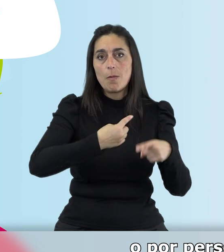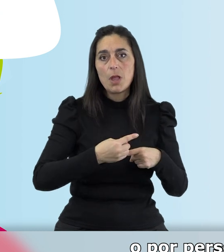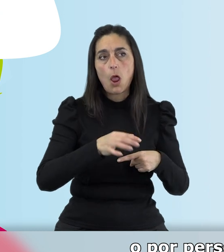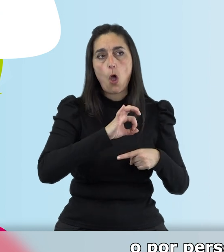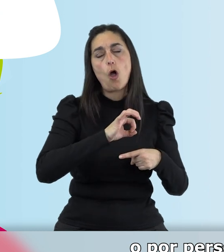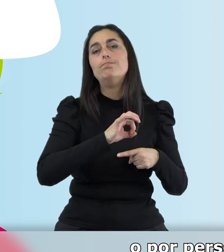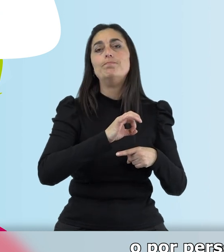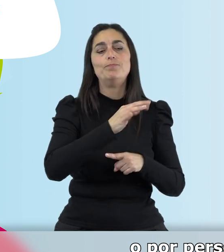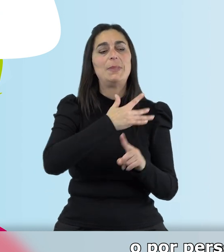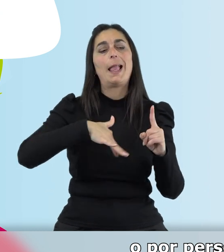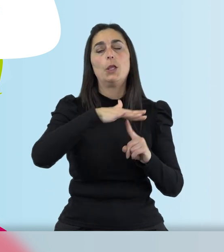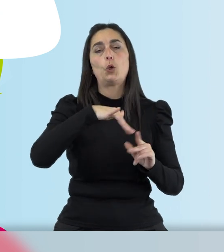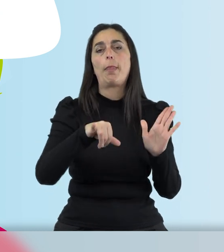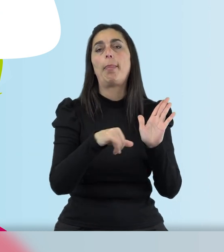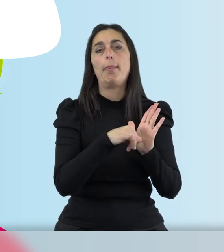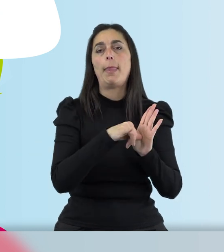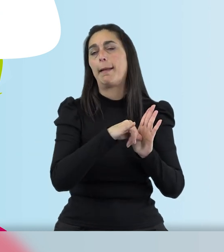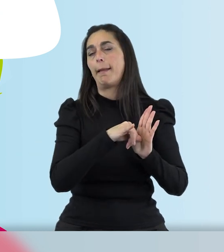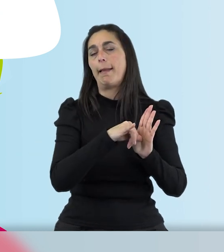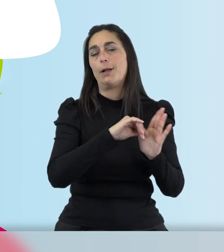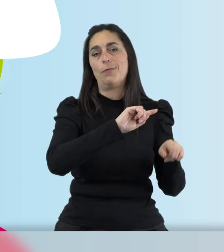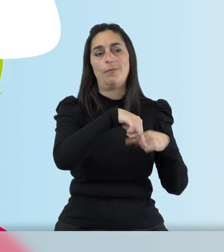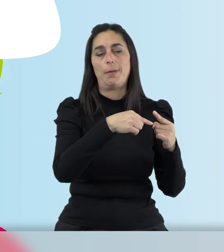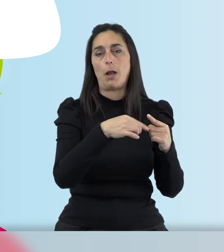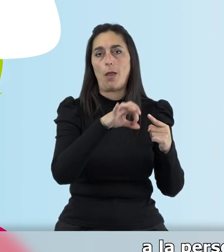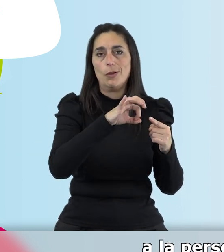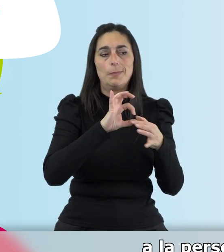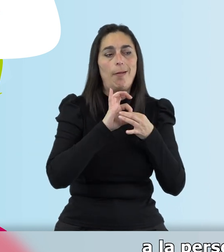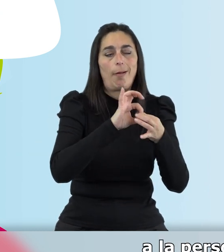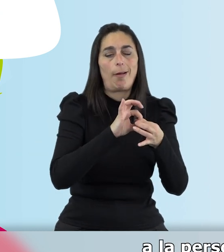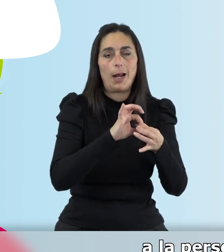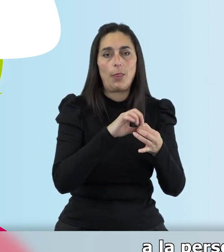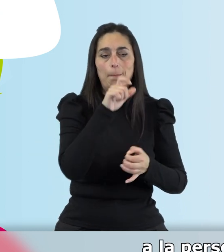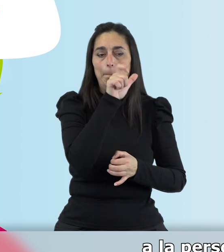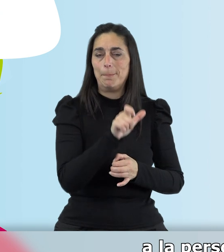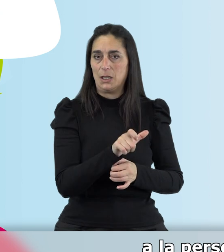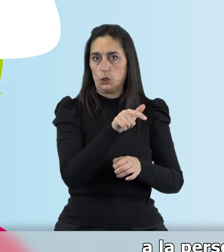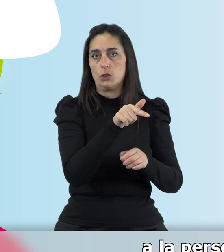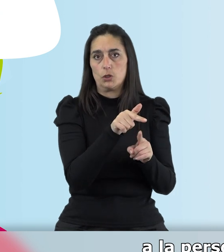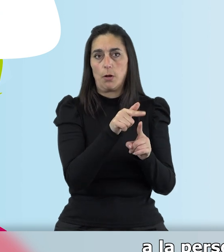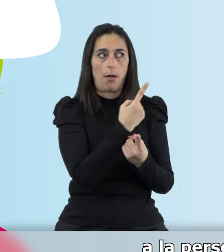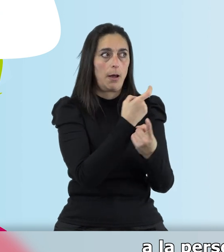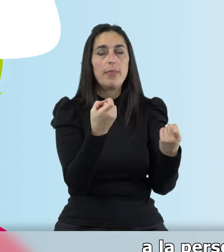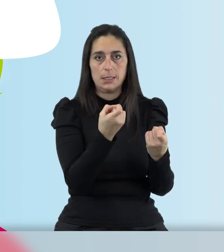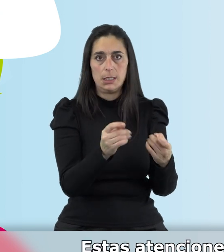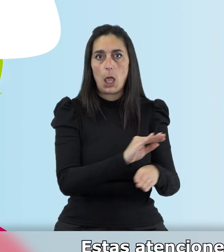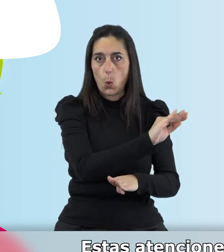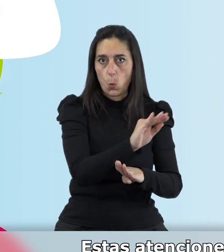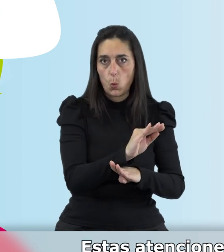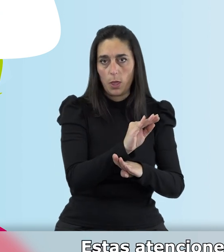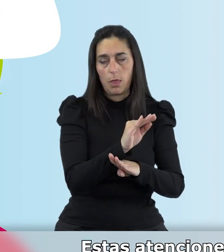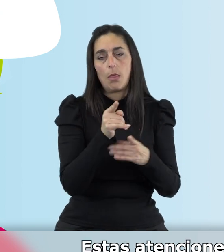del entorno más próximo y con una relación muy cercana a la persona que precisa los cuidados.